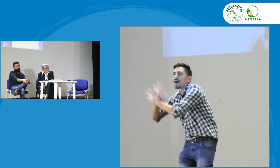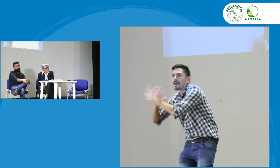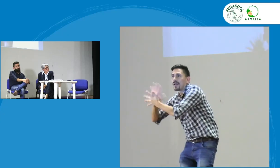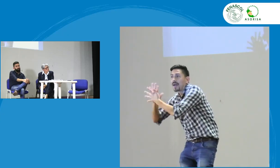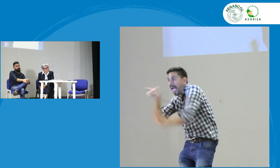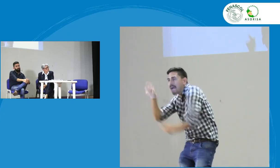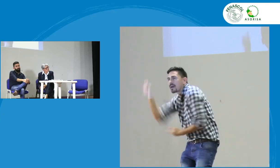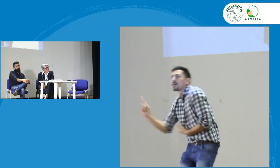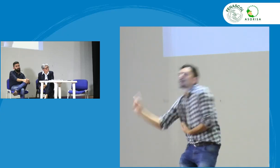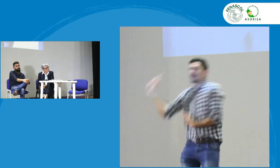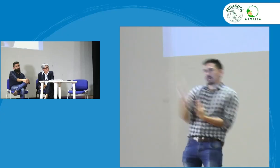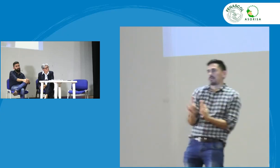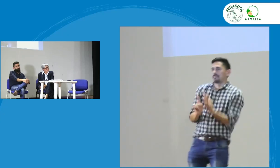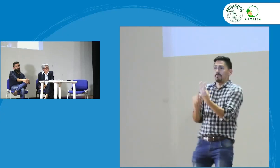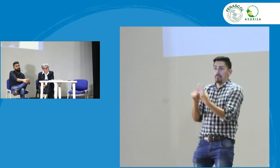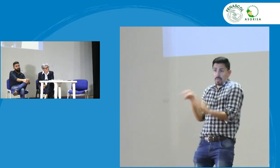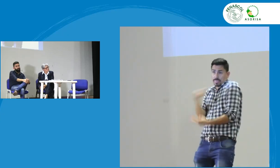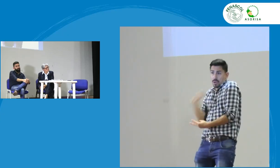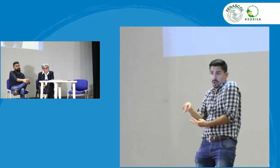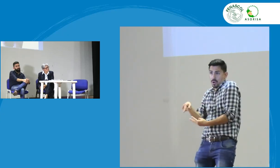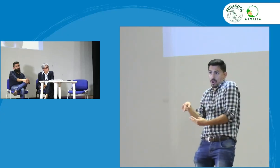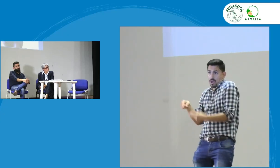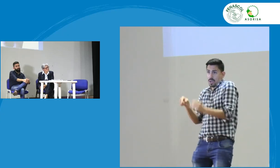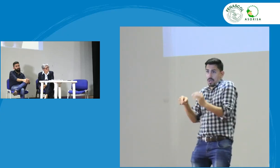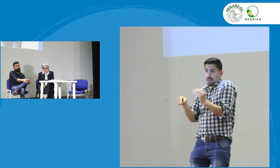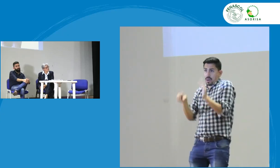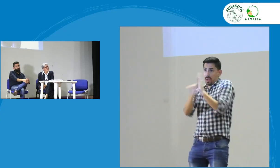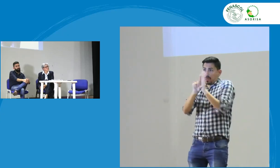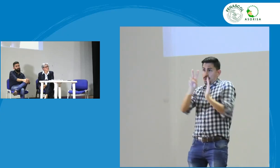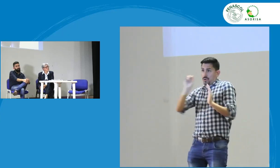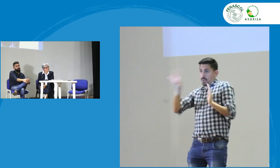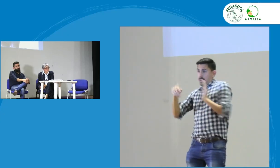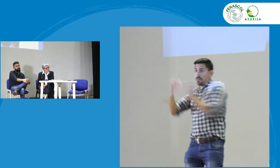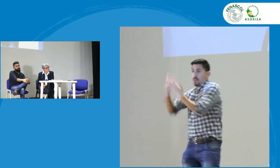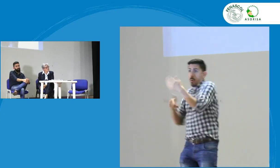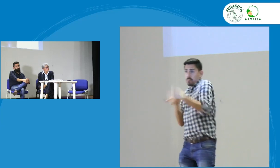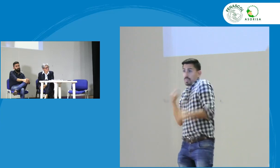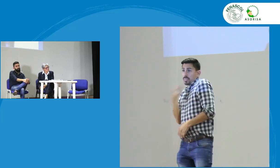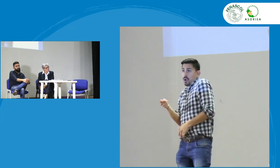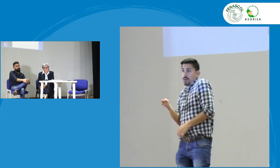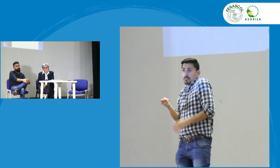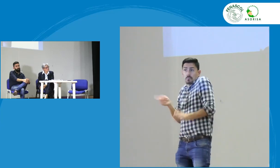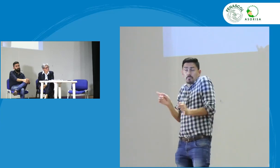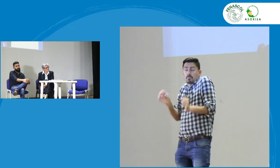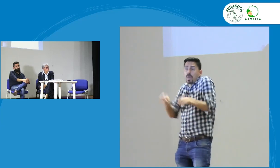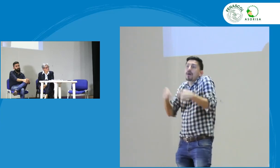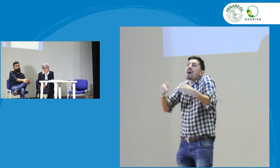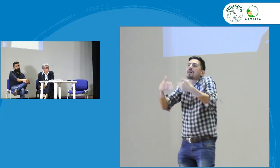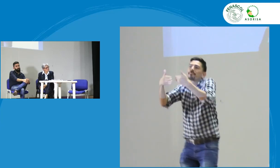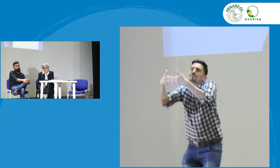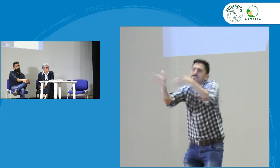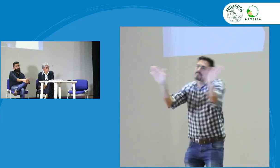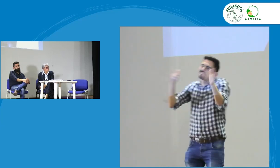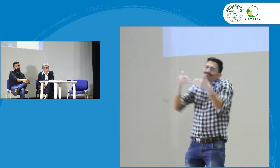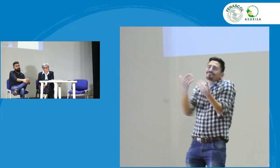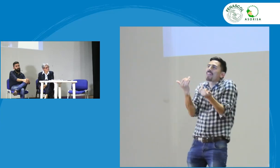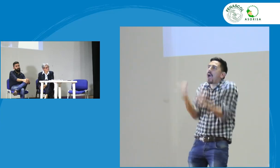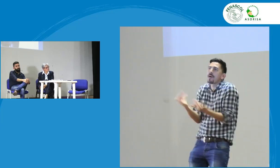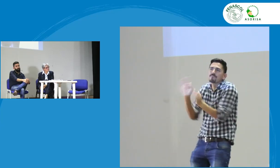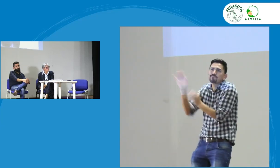obviamente desde la educación superior y expertos en lengua de señas entonces la ley lo dice desde la 2049